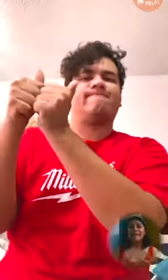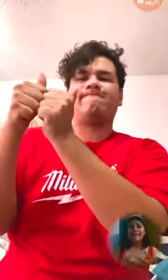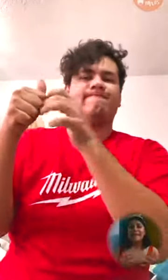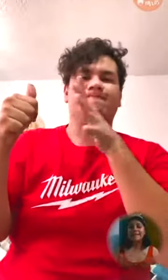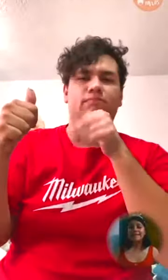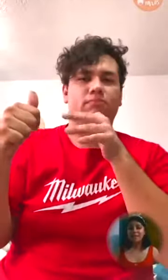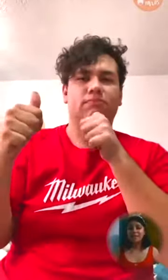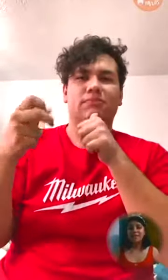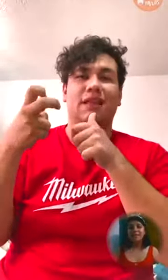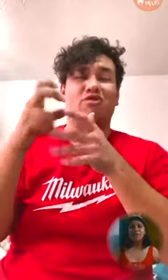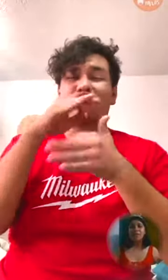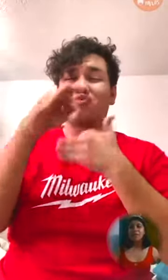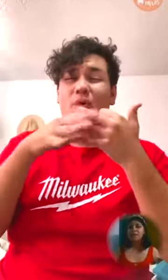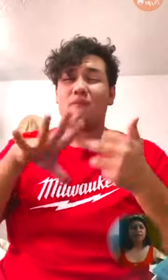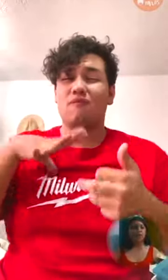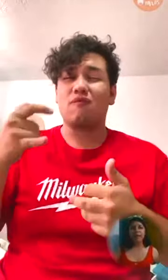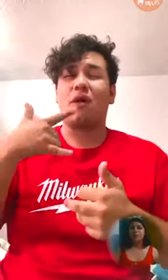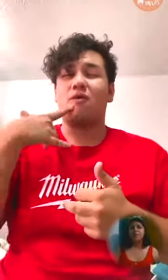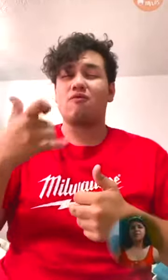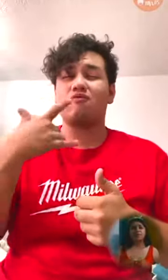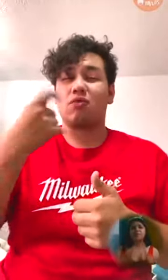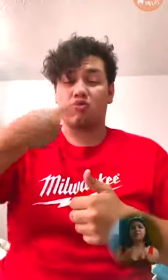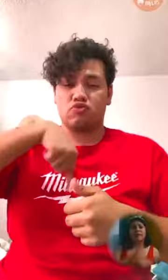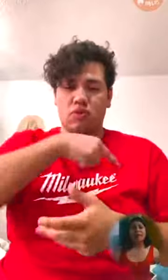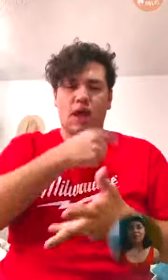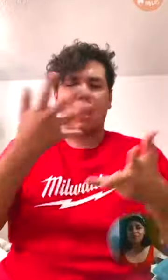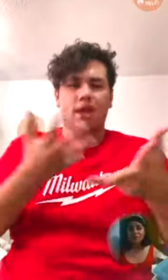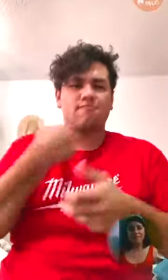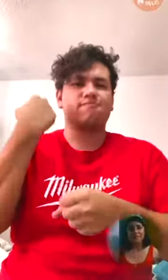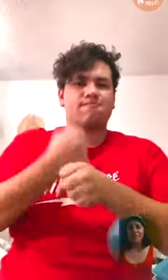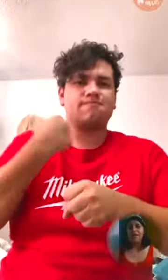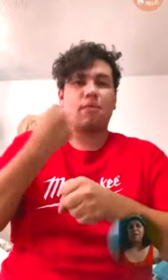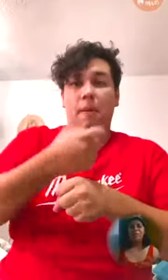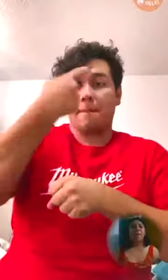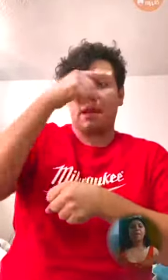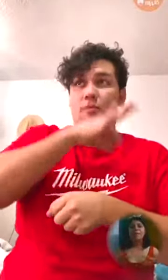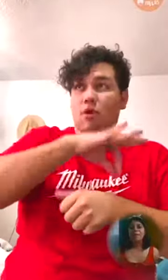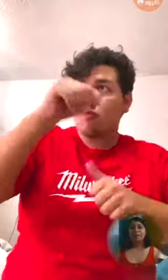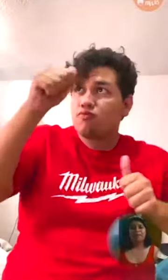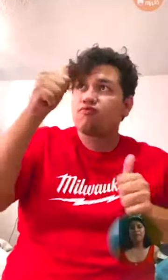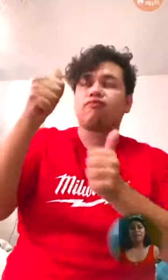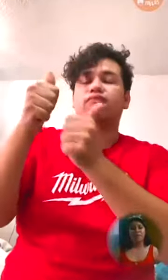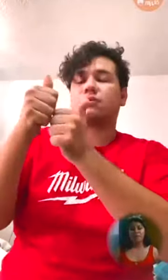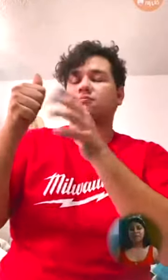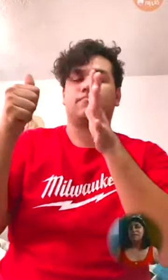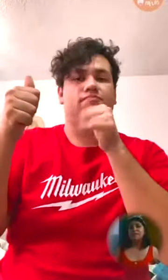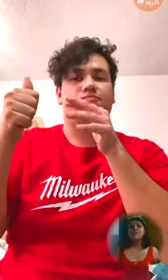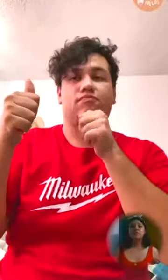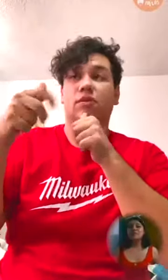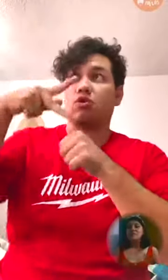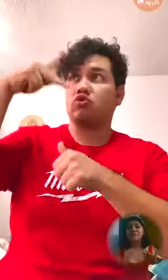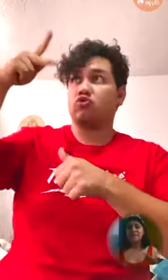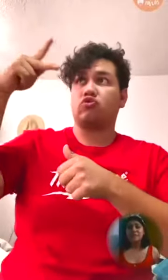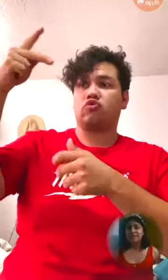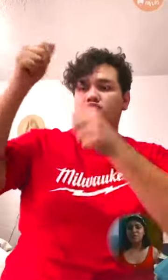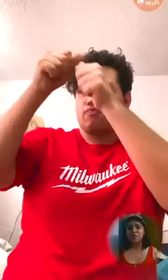Es inútil todo esfuerzo que nosotros queramos hacer para poder estar con Dios. Su presencia no está, su